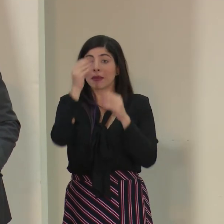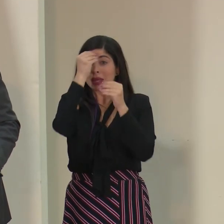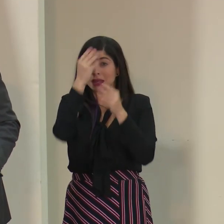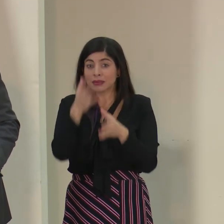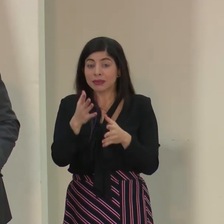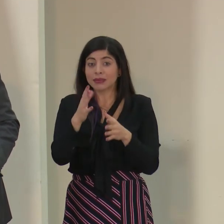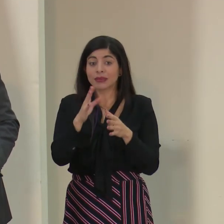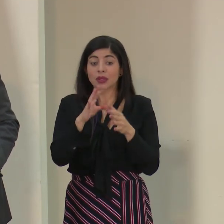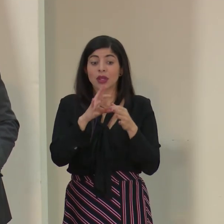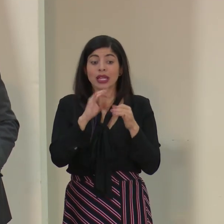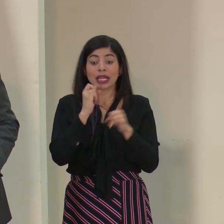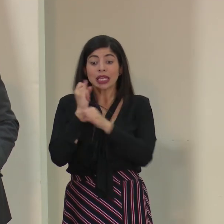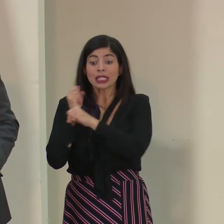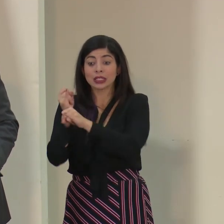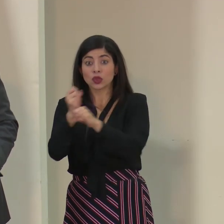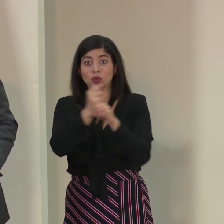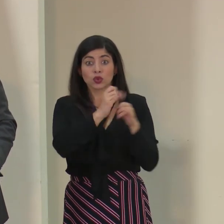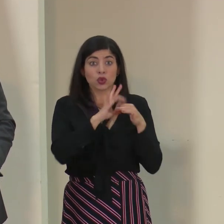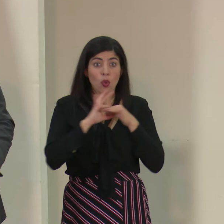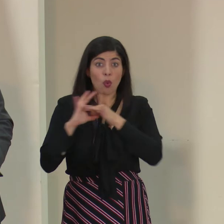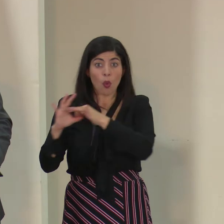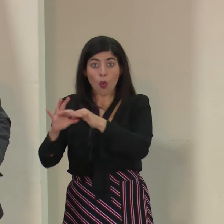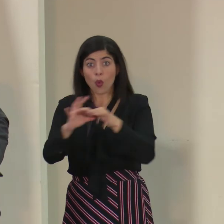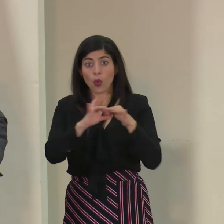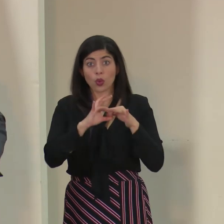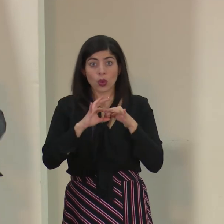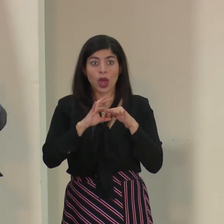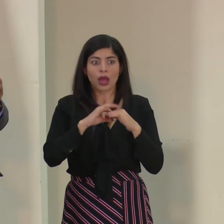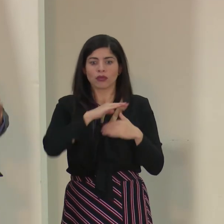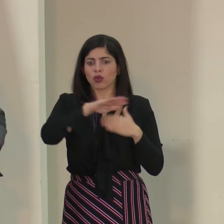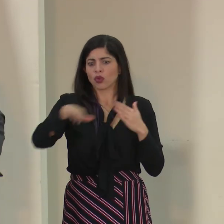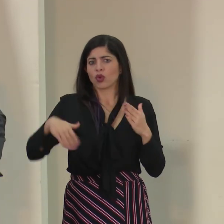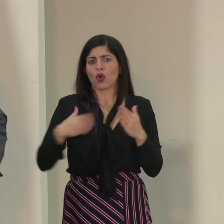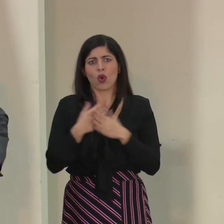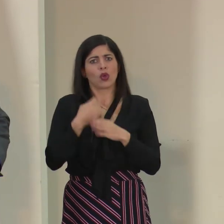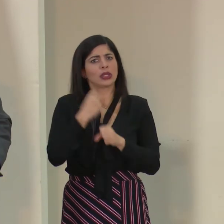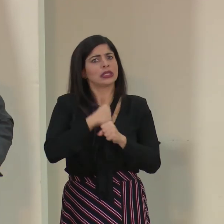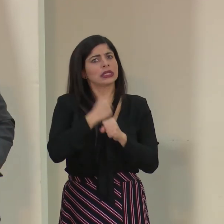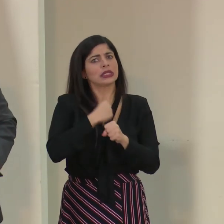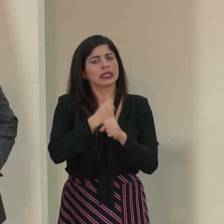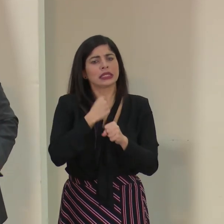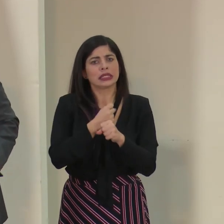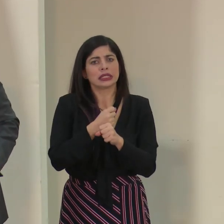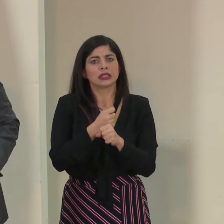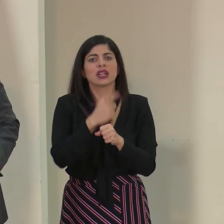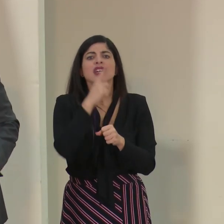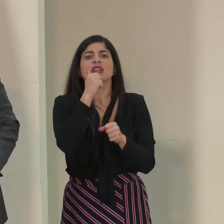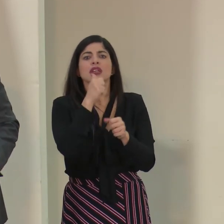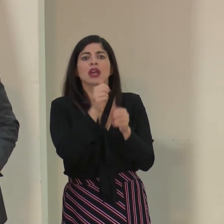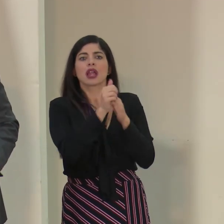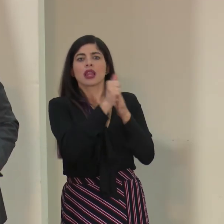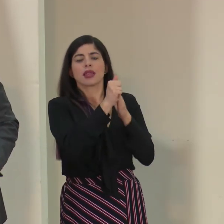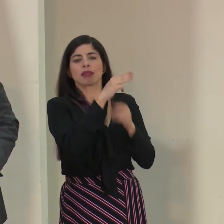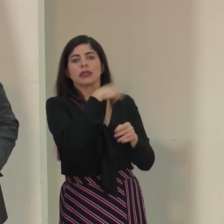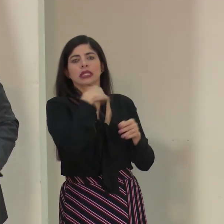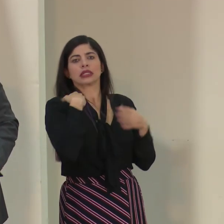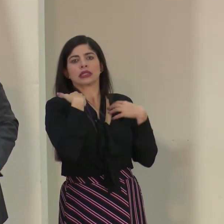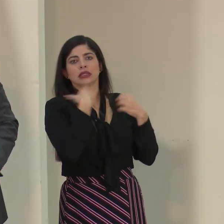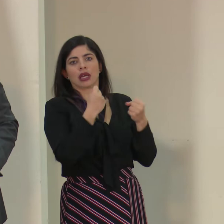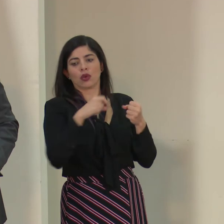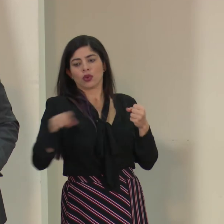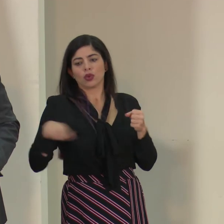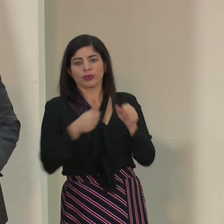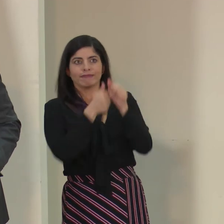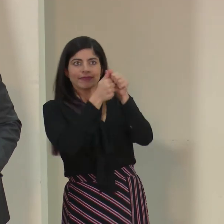en términos de la coordinación interinstitucional todos estamos operando, trabajando bajo el liderazgo del Ministerio de Salud a